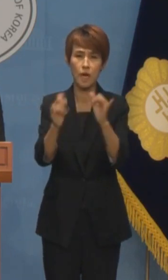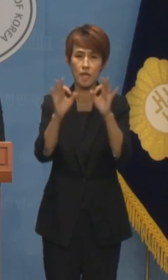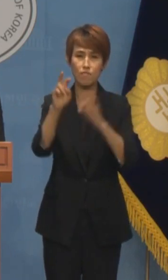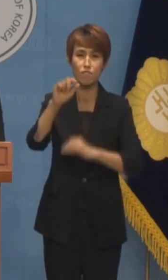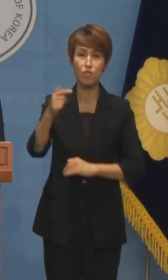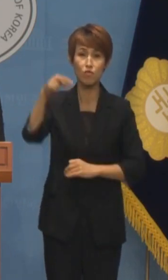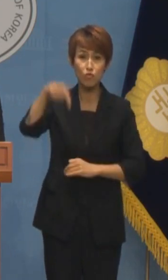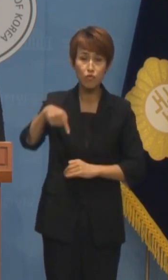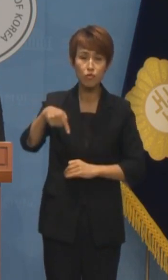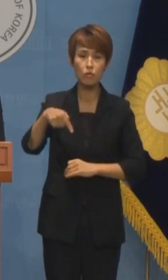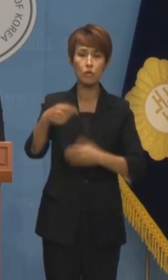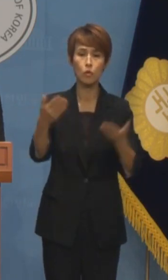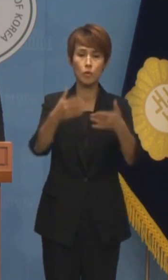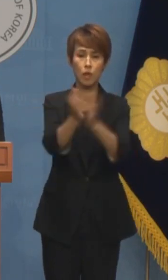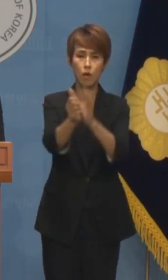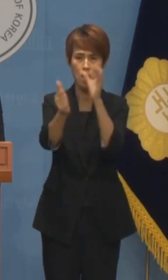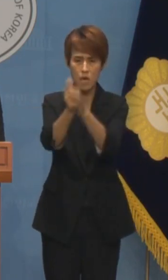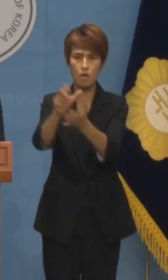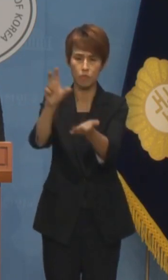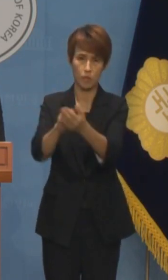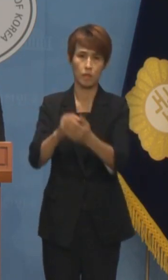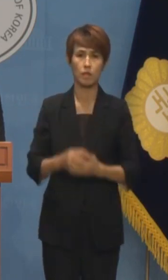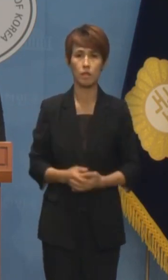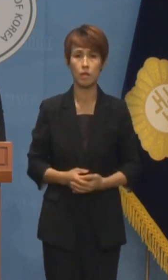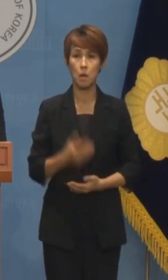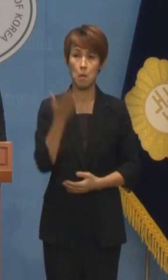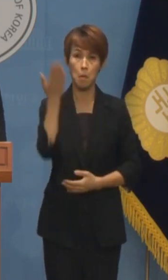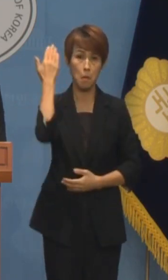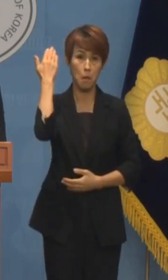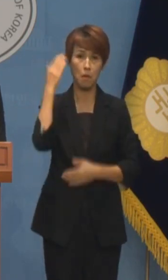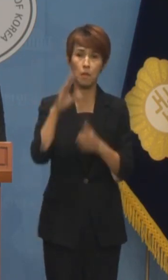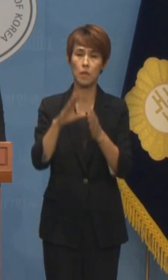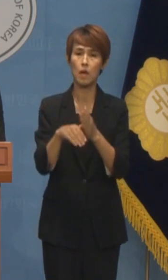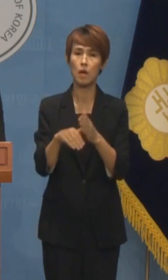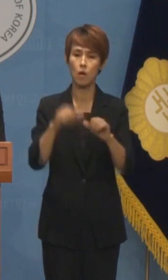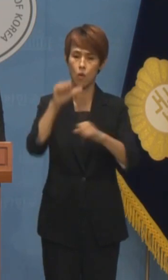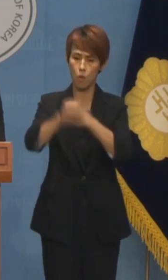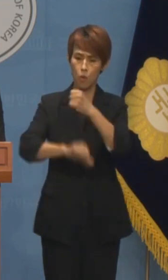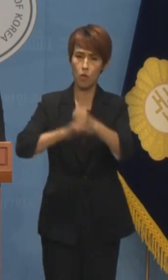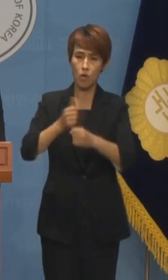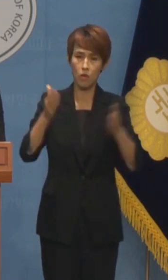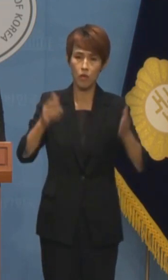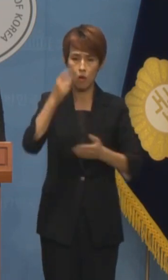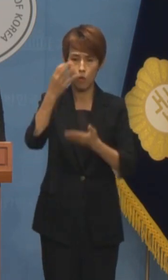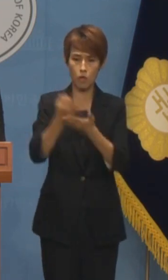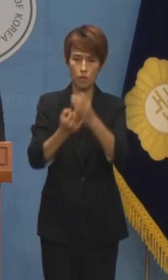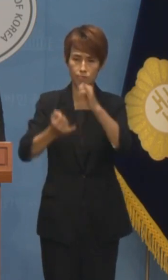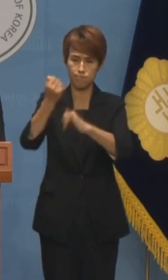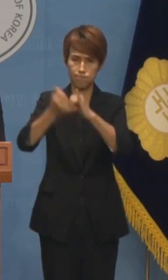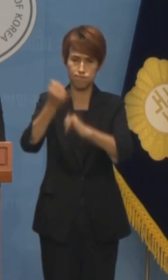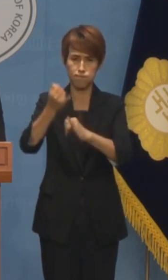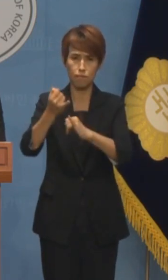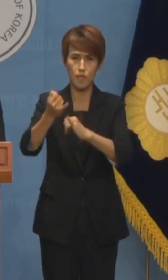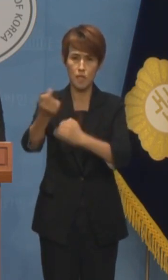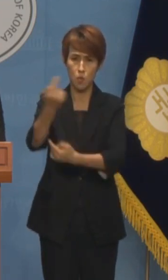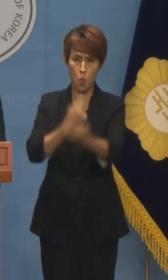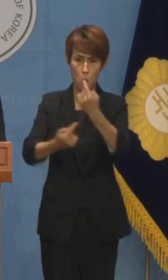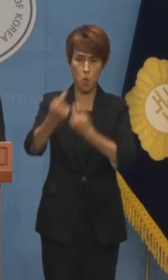대표적입니다 심지어 얼마 전에는 지난 5년간 임금 체불 신고 건수가 무려